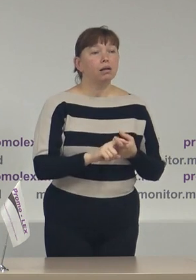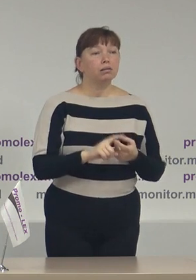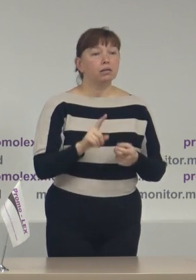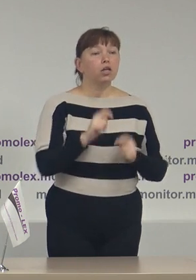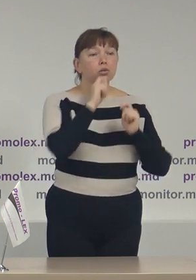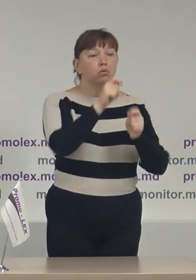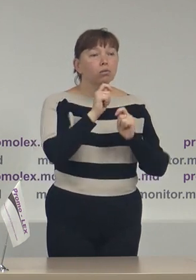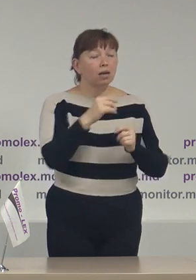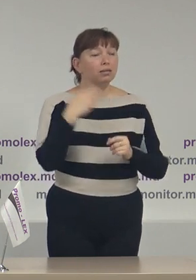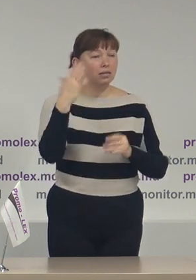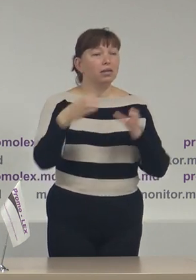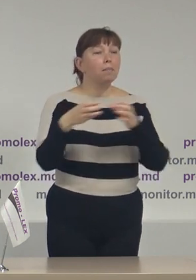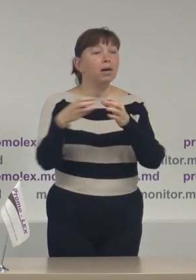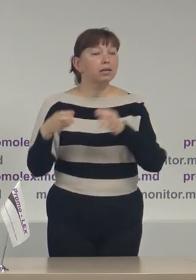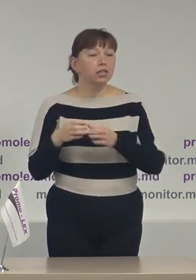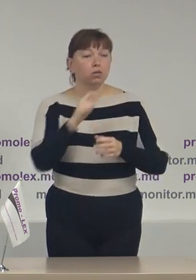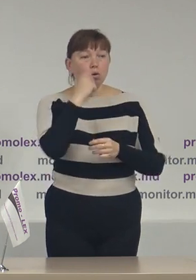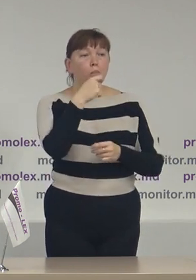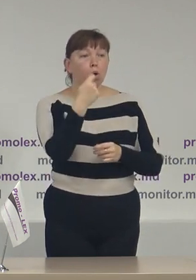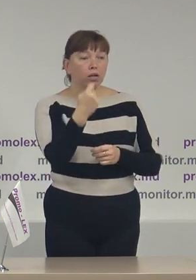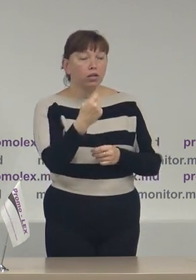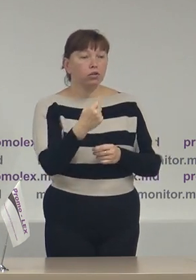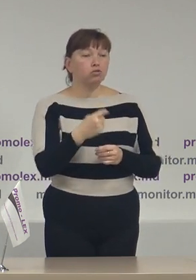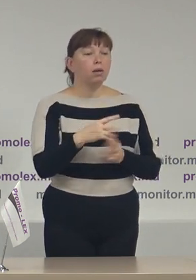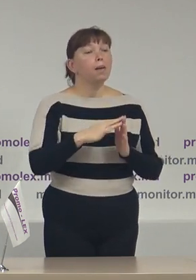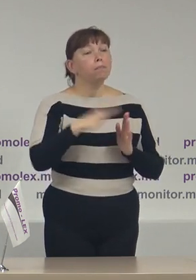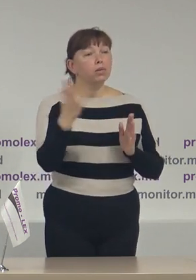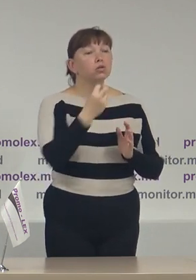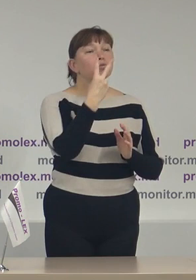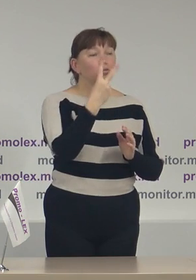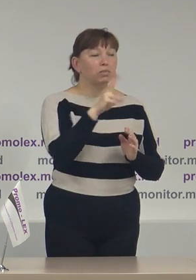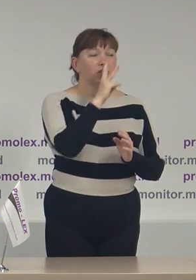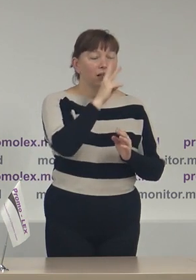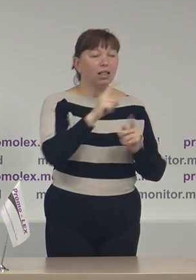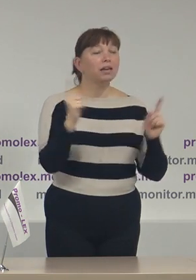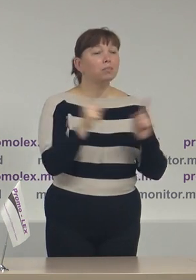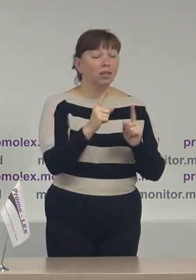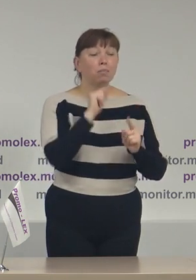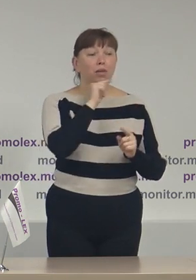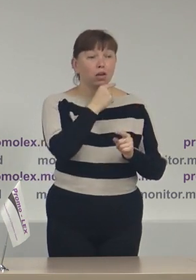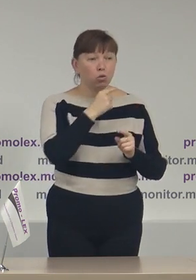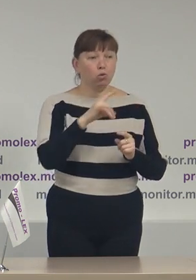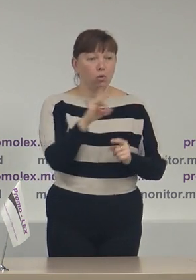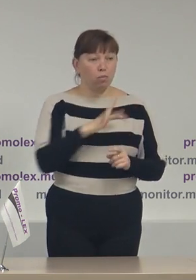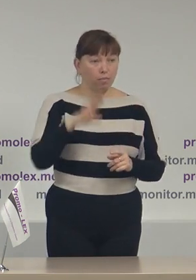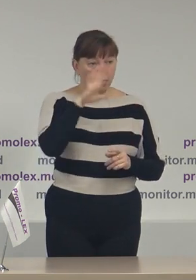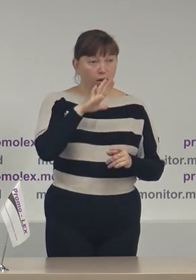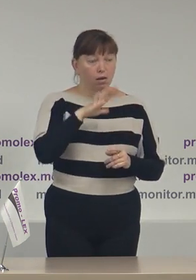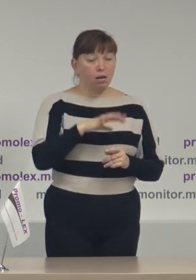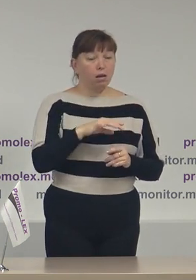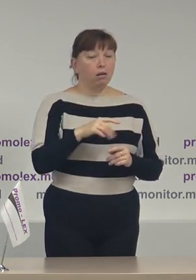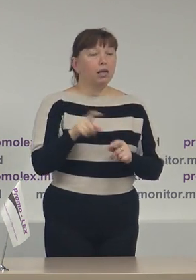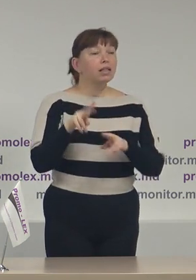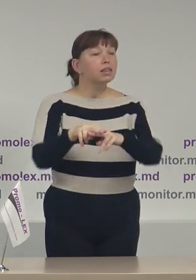donații din partea partidilor politice, peste 12 salarii medii pe economie s-a atestat transferul